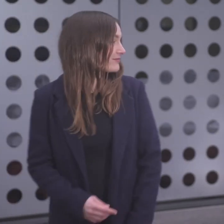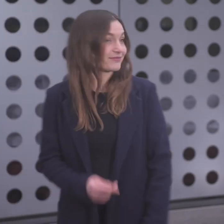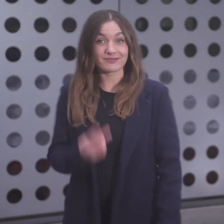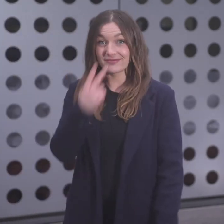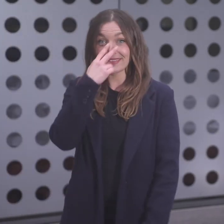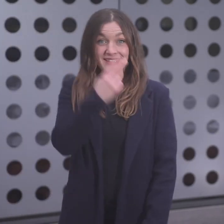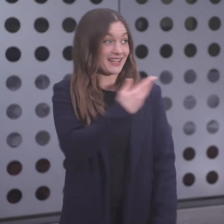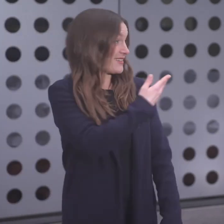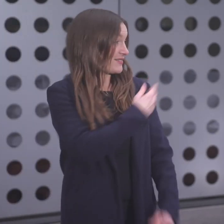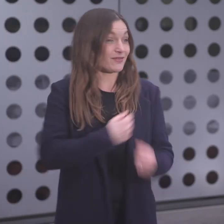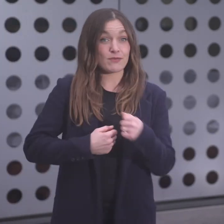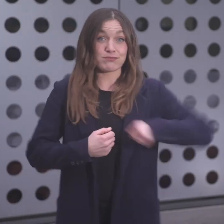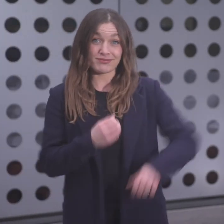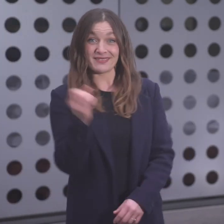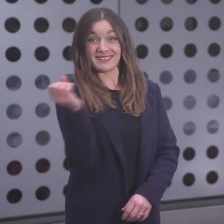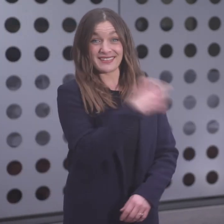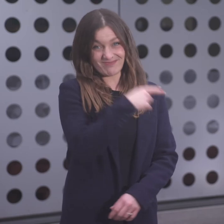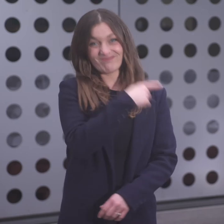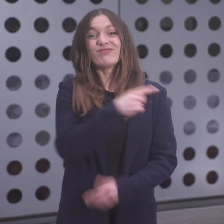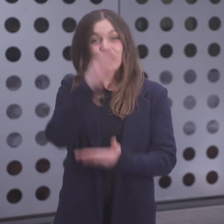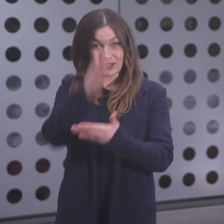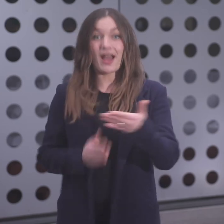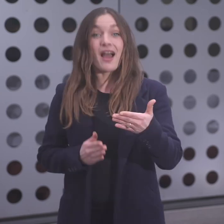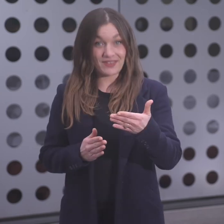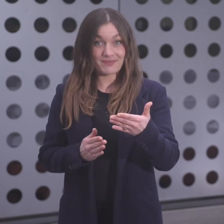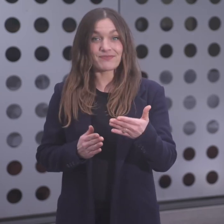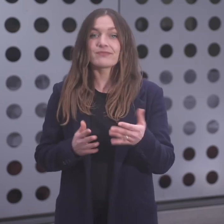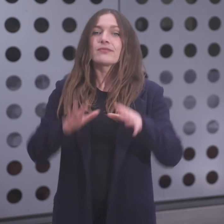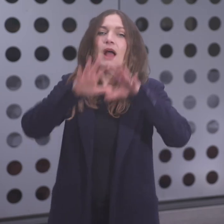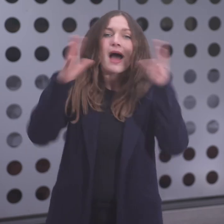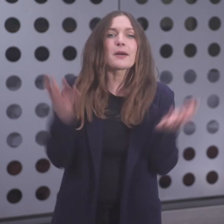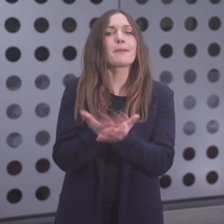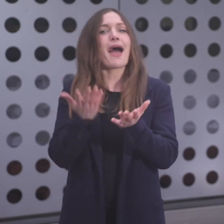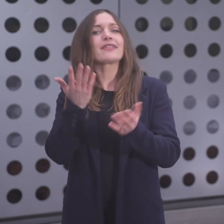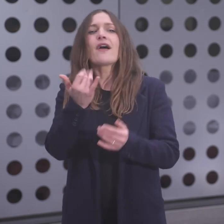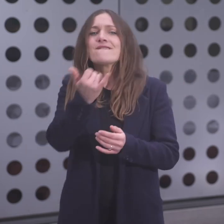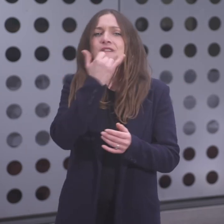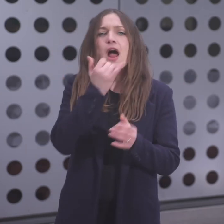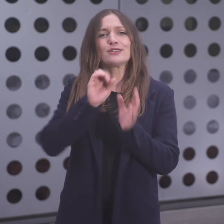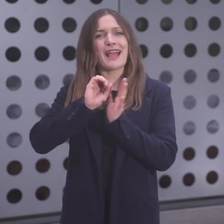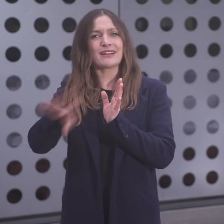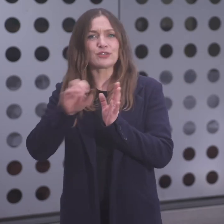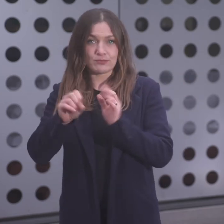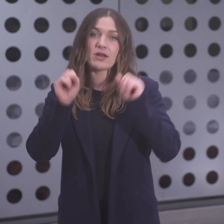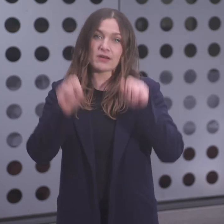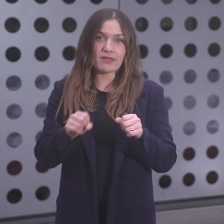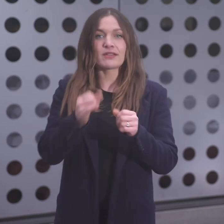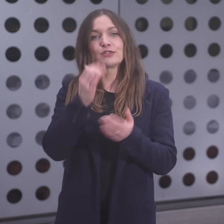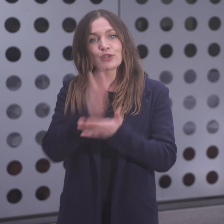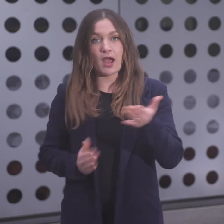Haben Sie das gesehen? Falsche Entsorgung kann bestraft werden. Falsche Entsorgung